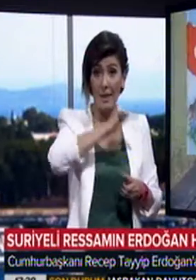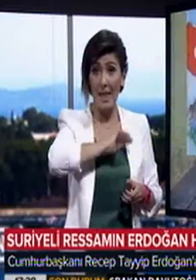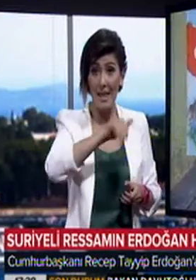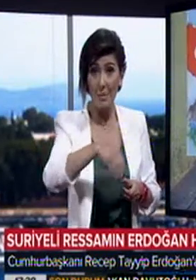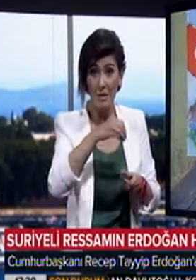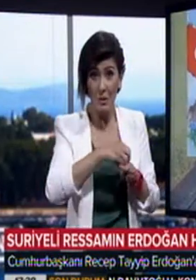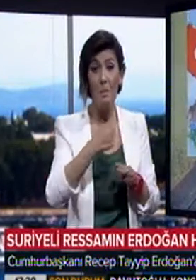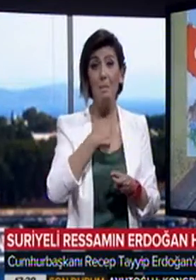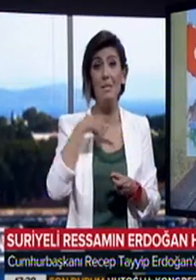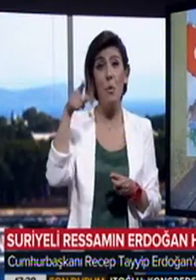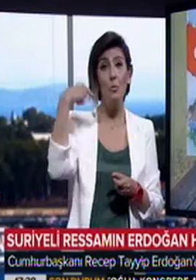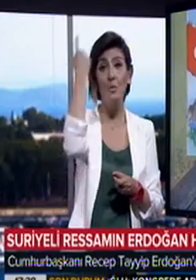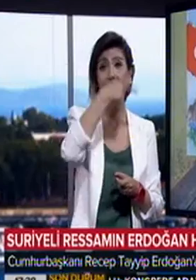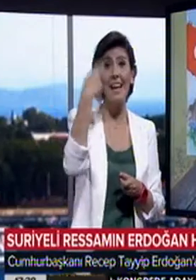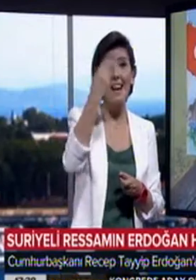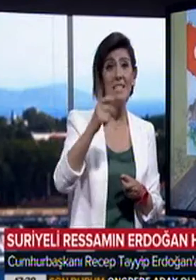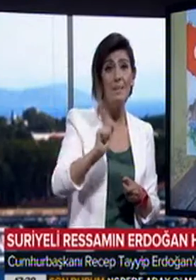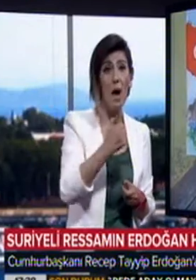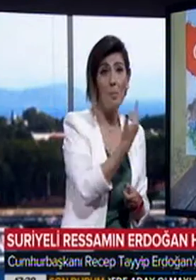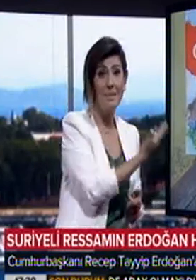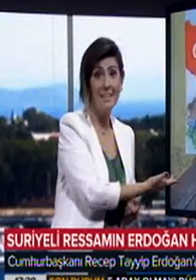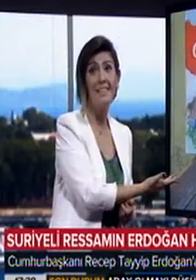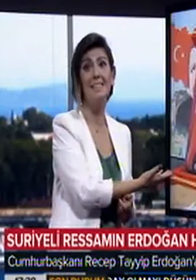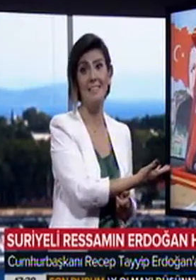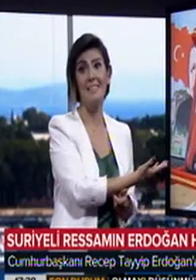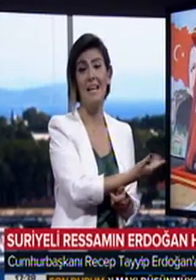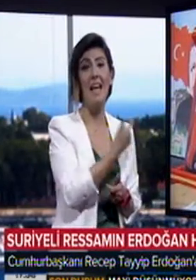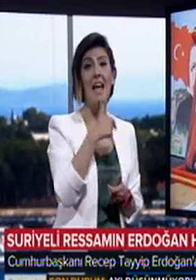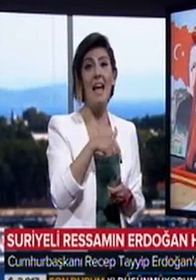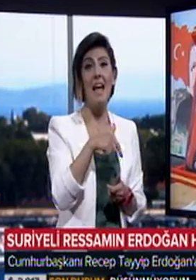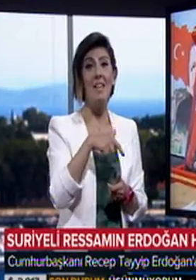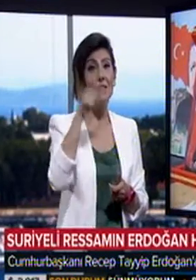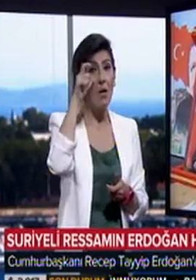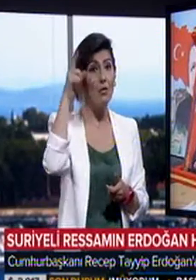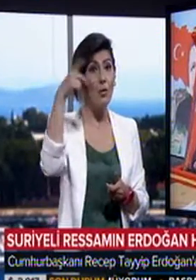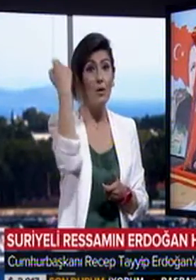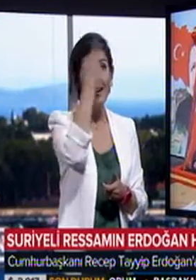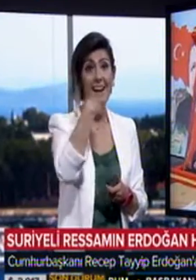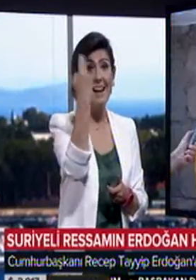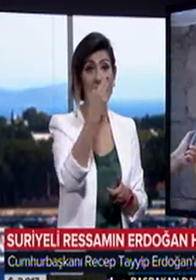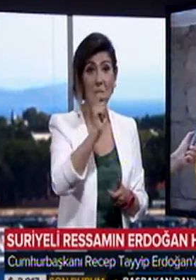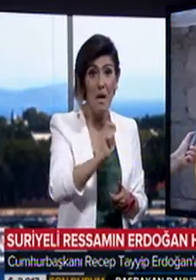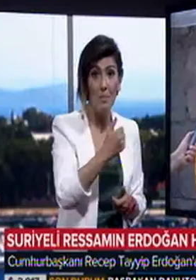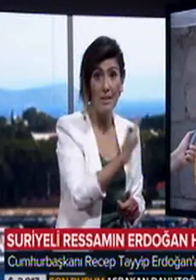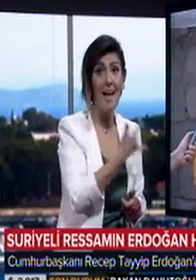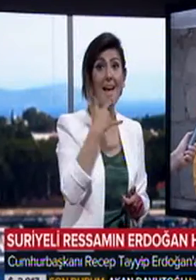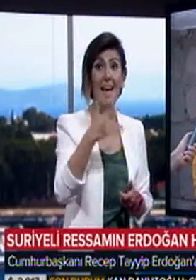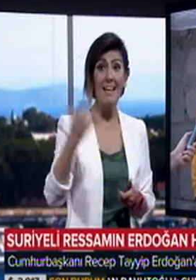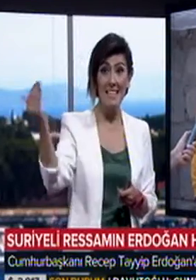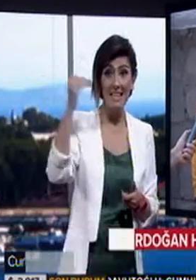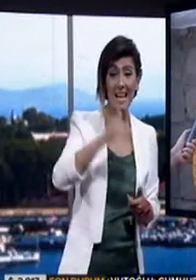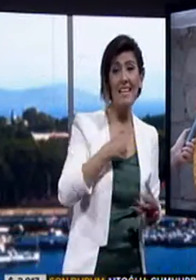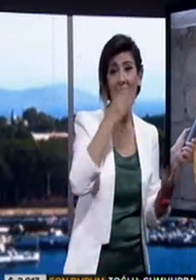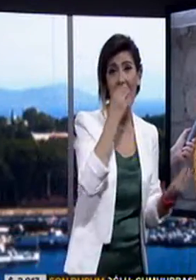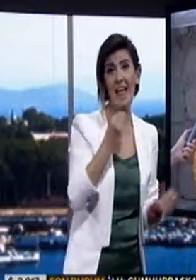gelmek için biz de onun resmini çizdik. Ve Davutoğlu'nun resmini de çizdik. Elazığa geldiğinde onlara